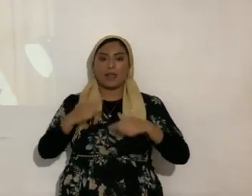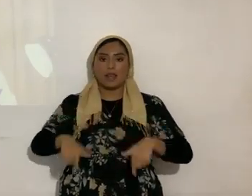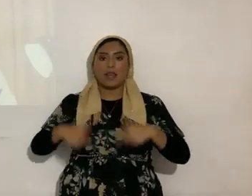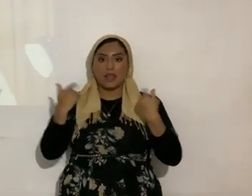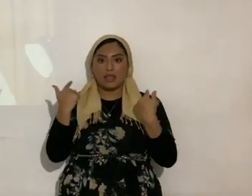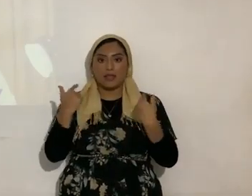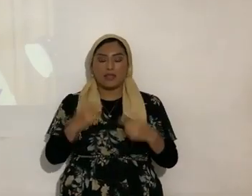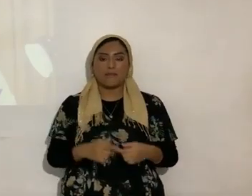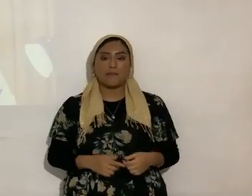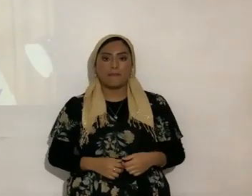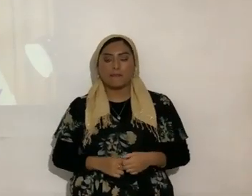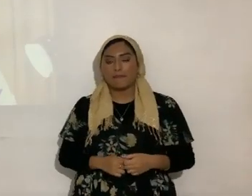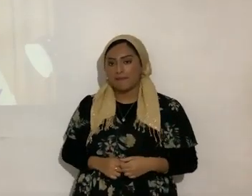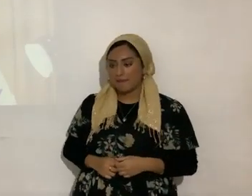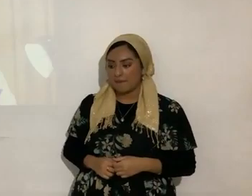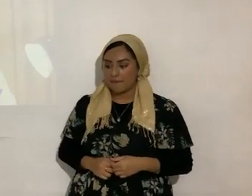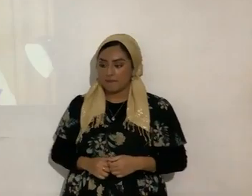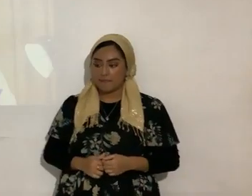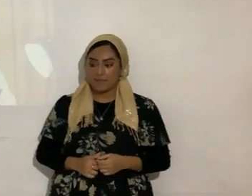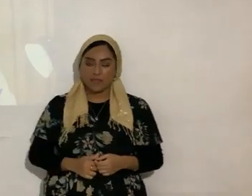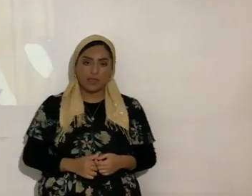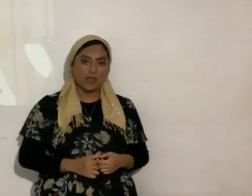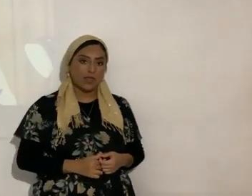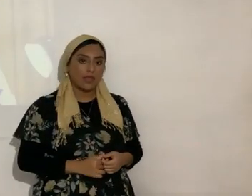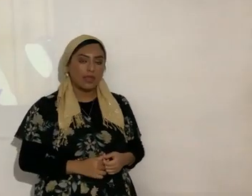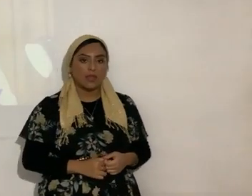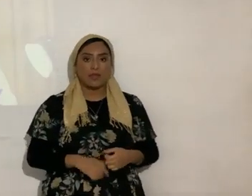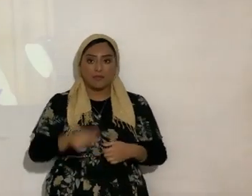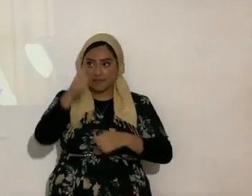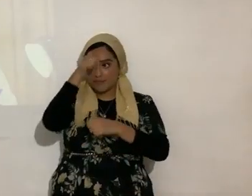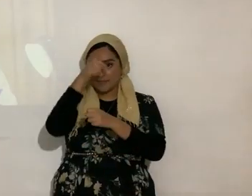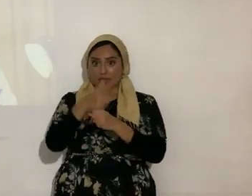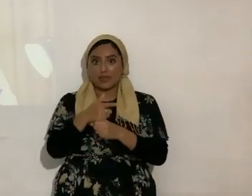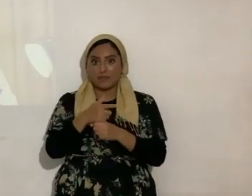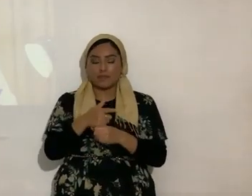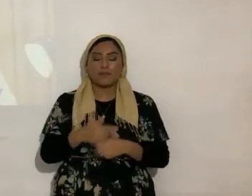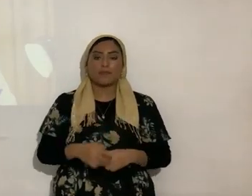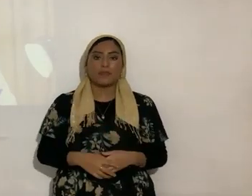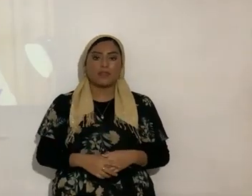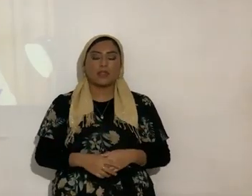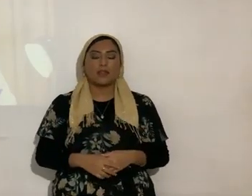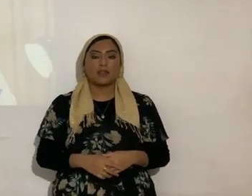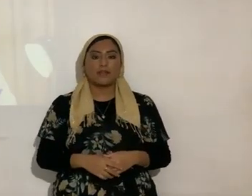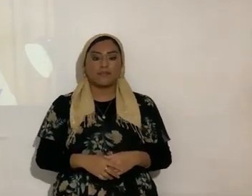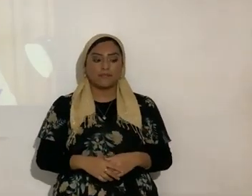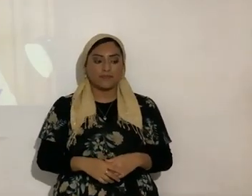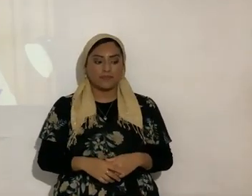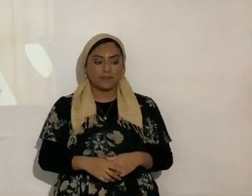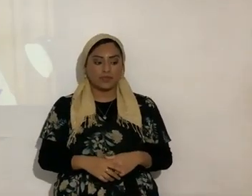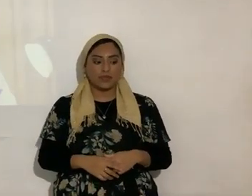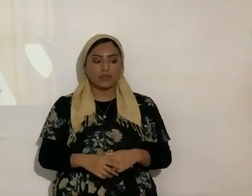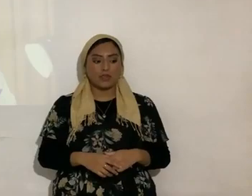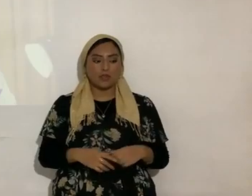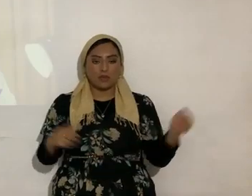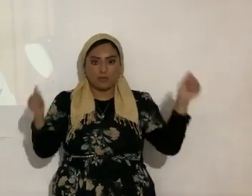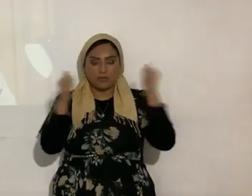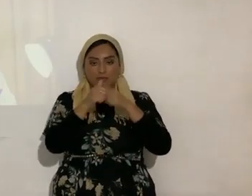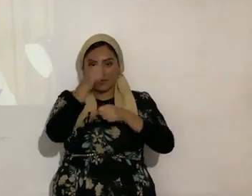haya recibido el hermano o no la haya querido recibir no porque es hermano ¿sí? en Yasha es parte del cuerpo de Mashiach entonces la